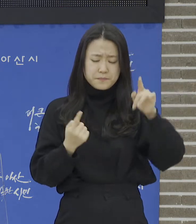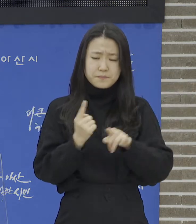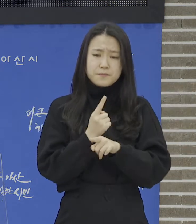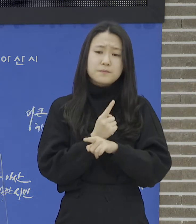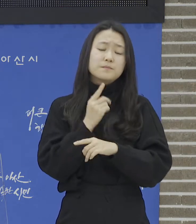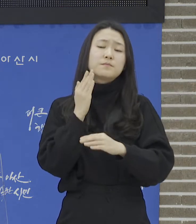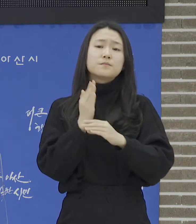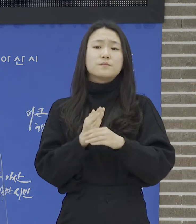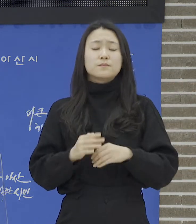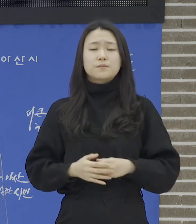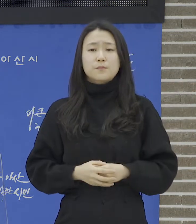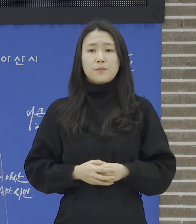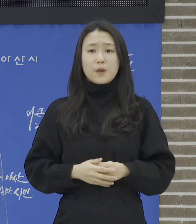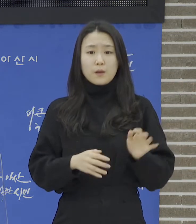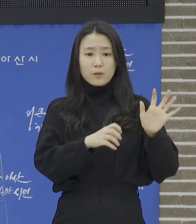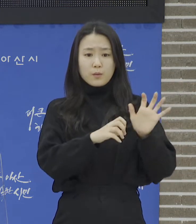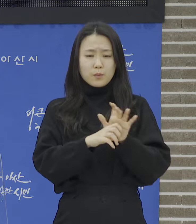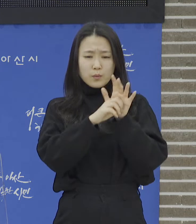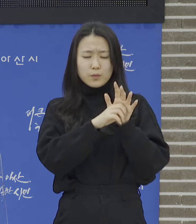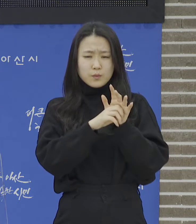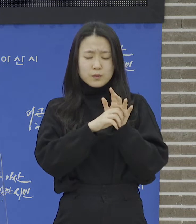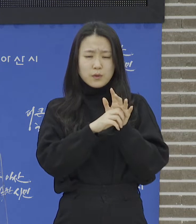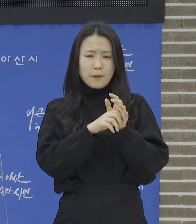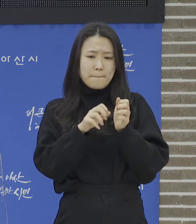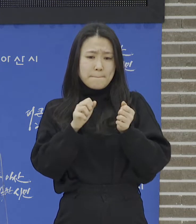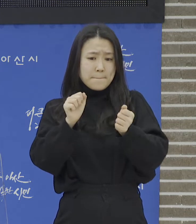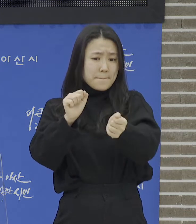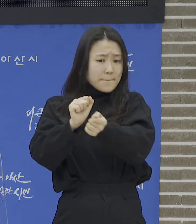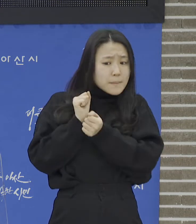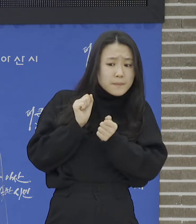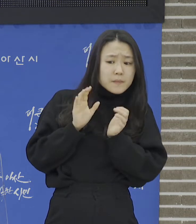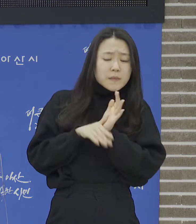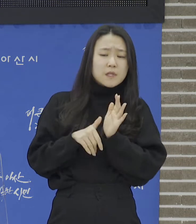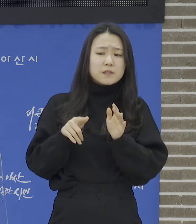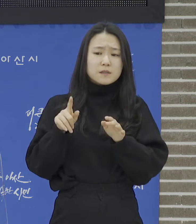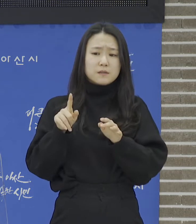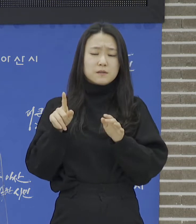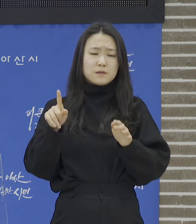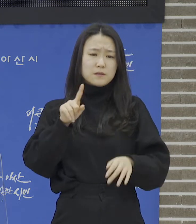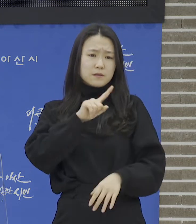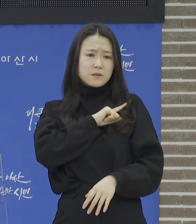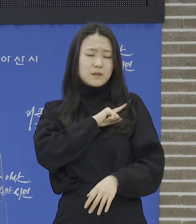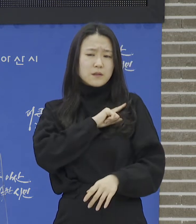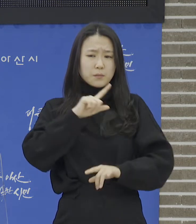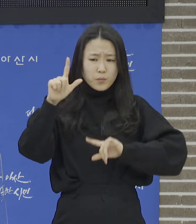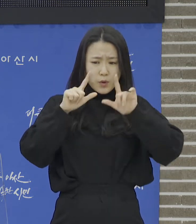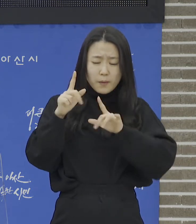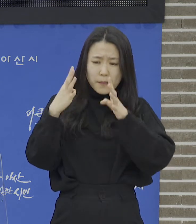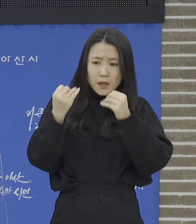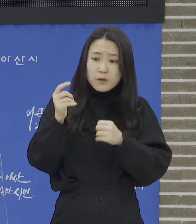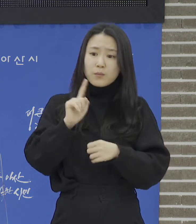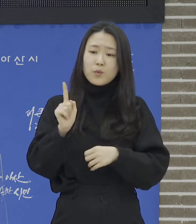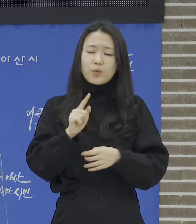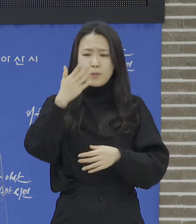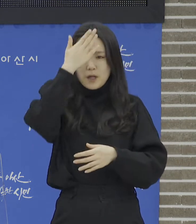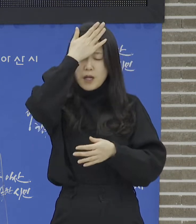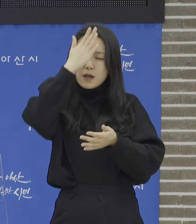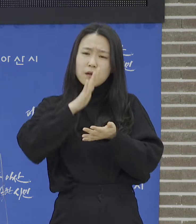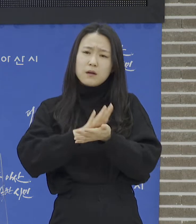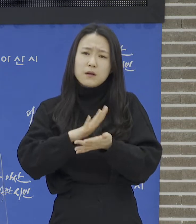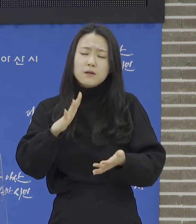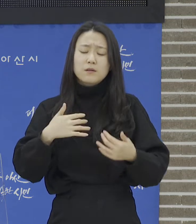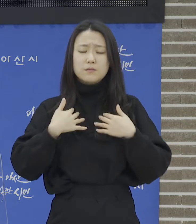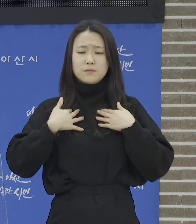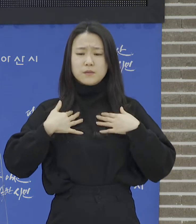가장 흔한 증상은 발열, 마련비침, 피로이며 그 이외에 후각 및 미각